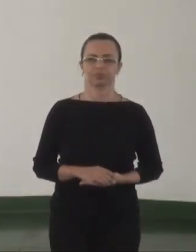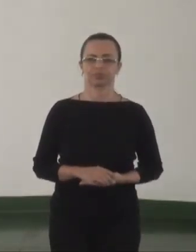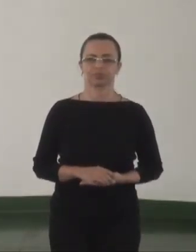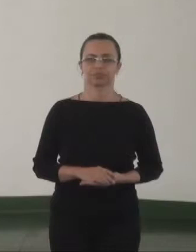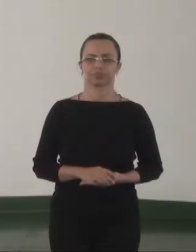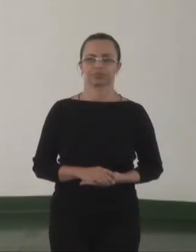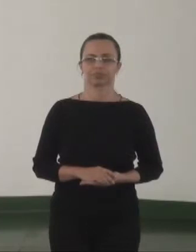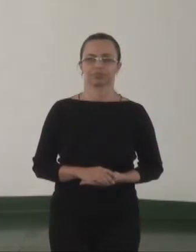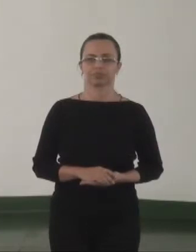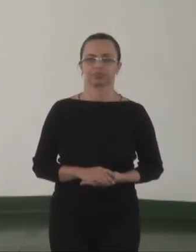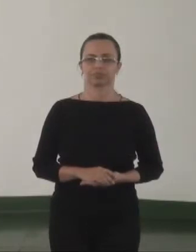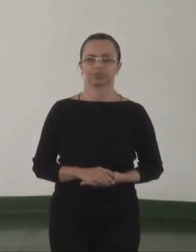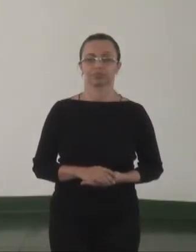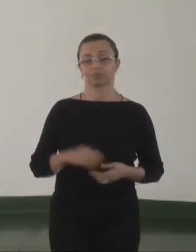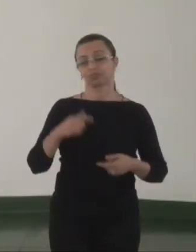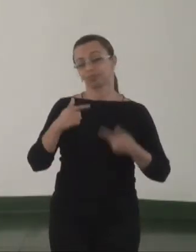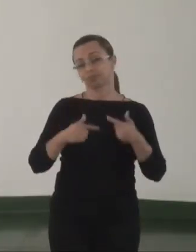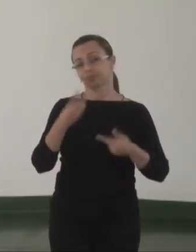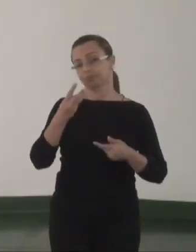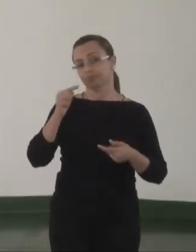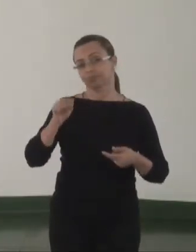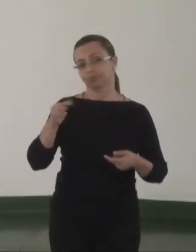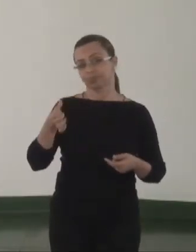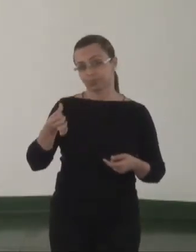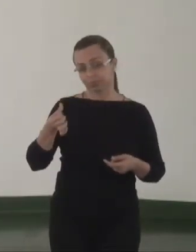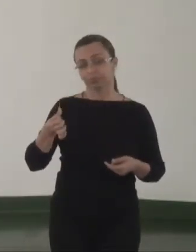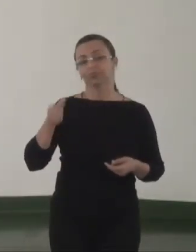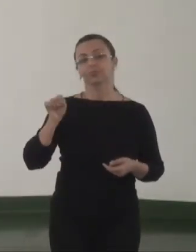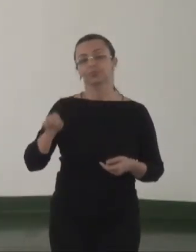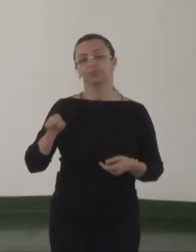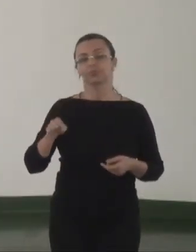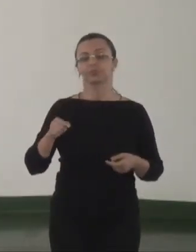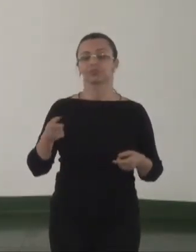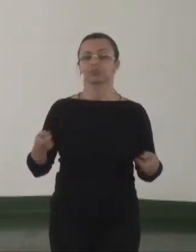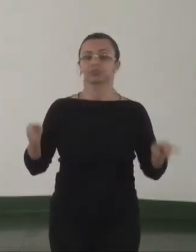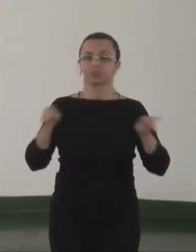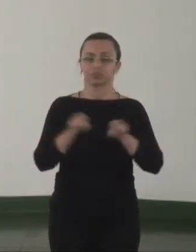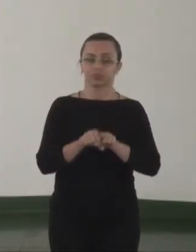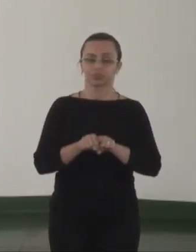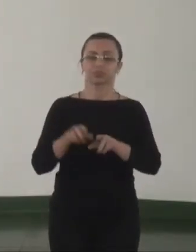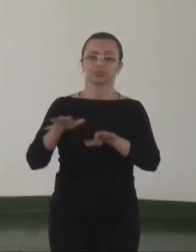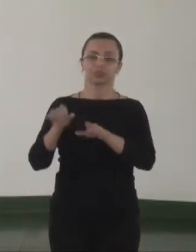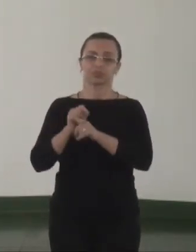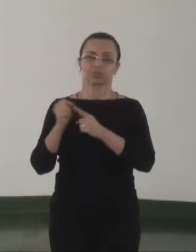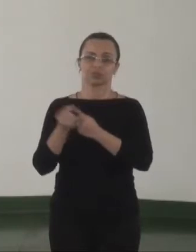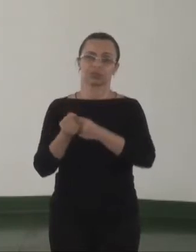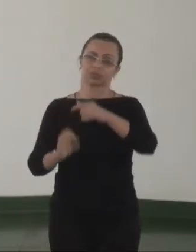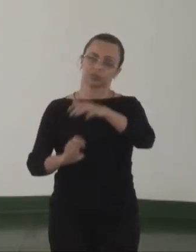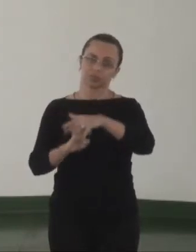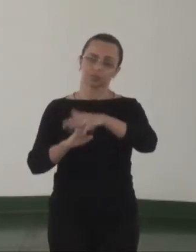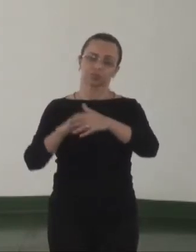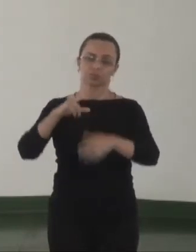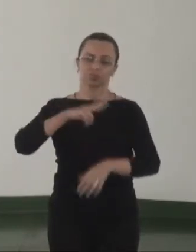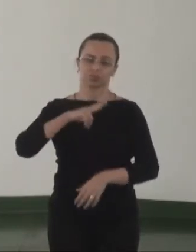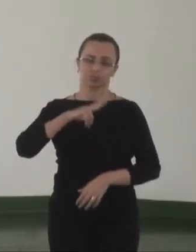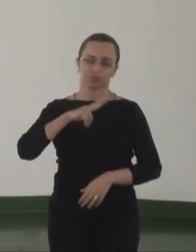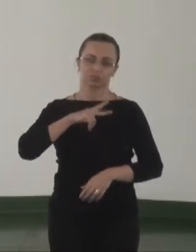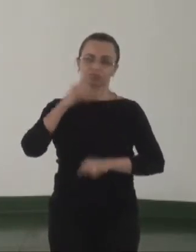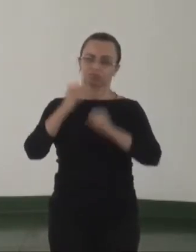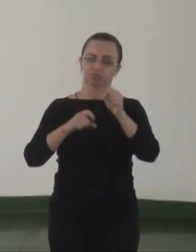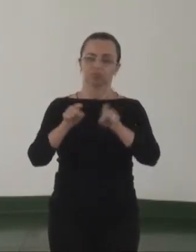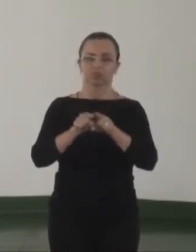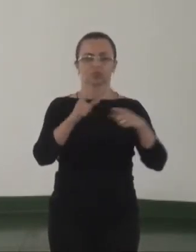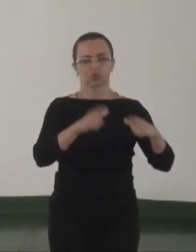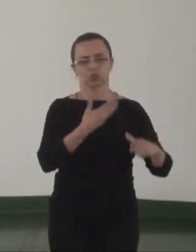3.6, de prevenção em parceria com os movimentos sociais, juntas a empresas privadas e